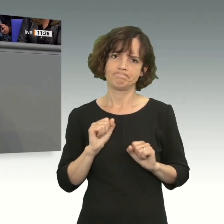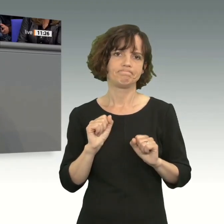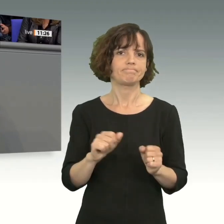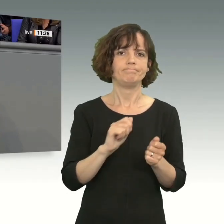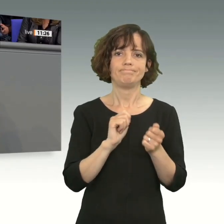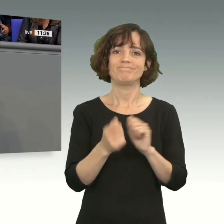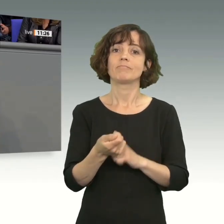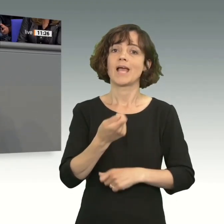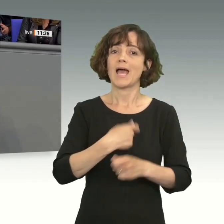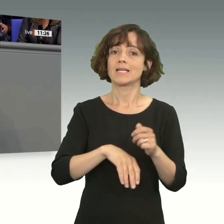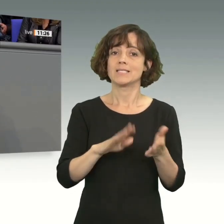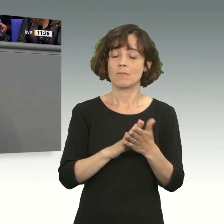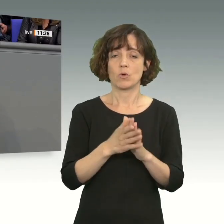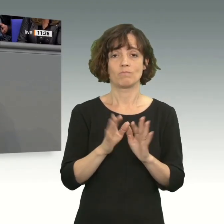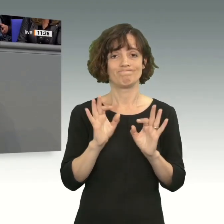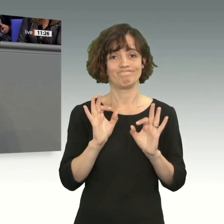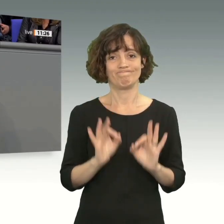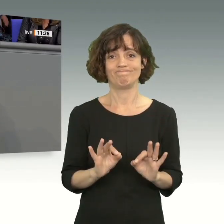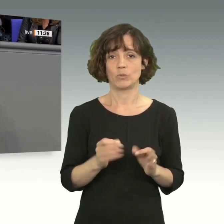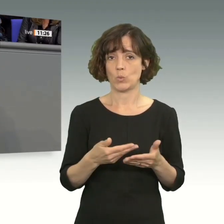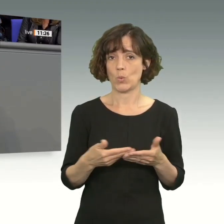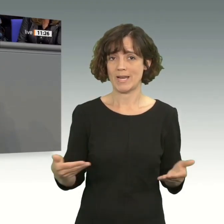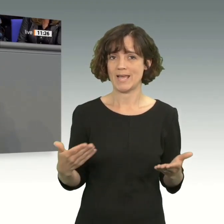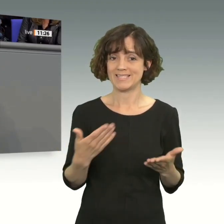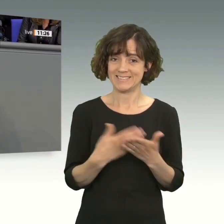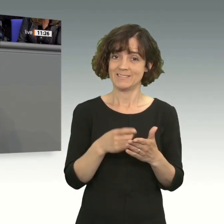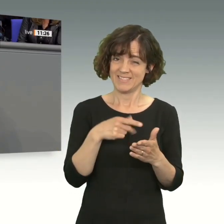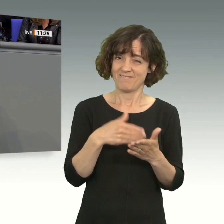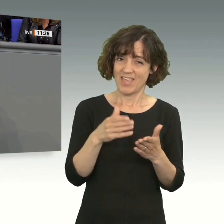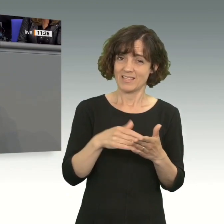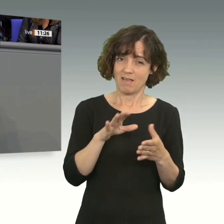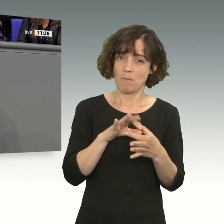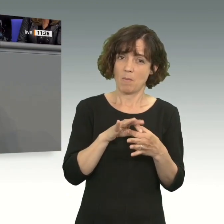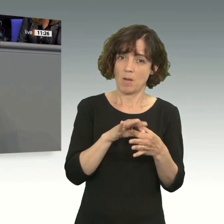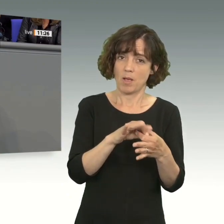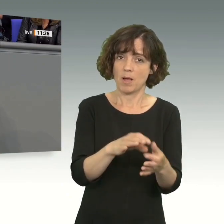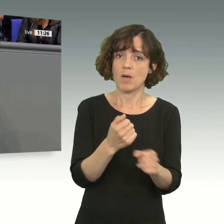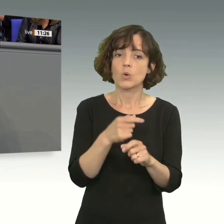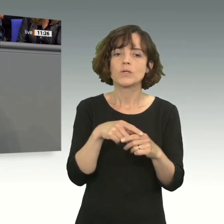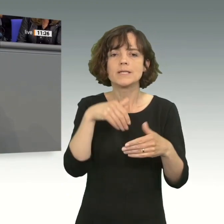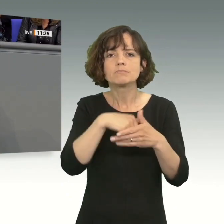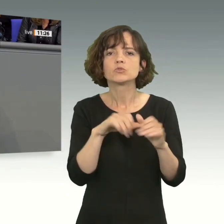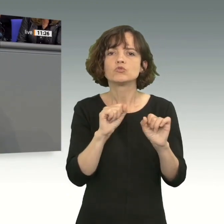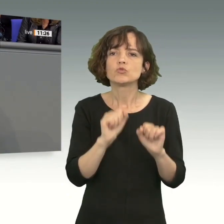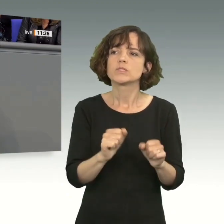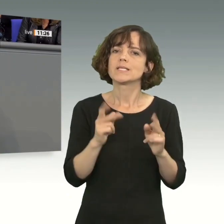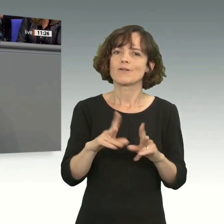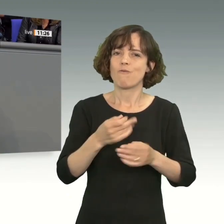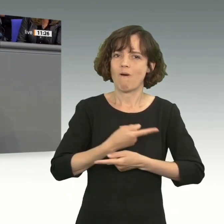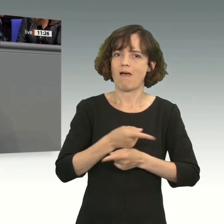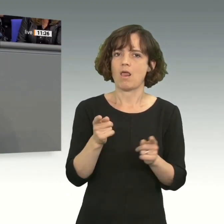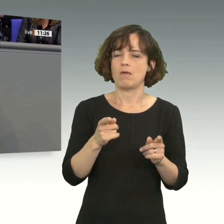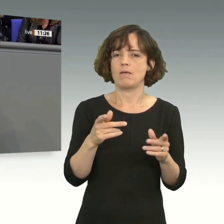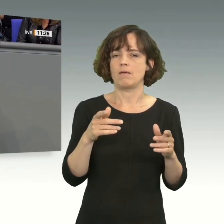Handelsabkommen bieten dazu eine effektive Handreichung. Und auf diesen müssen wir weiter aufbauen, denn sie bieten Schutz und Sicherheit für alle Beteiligten.